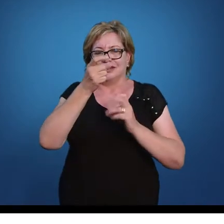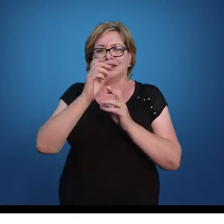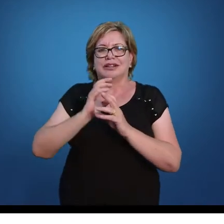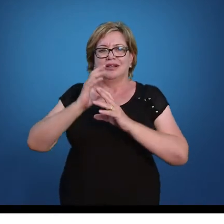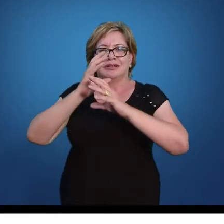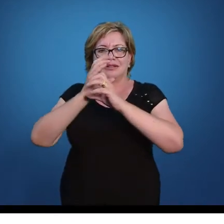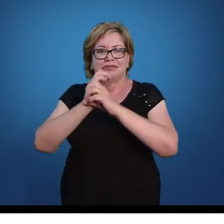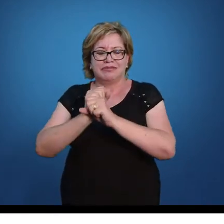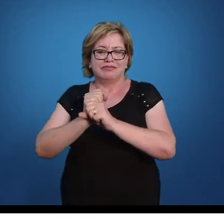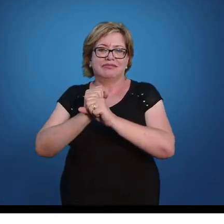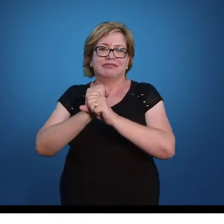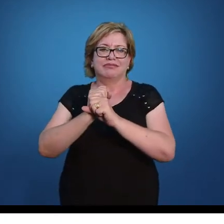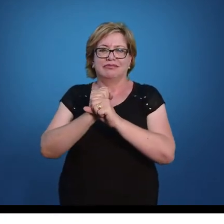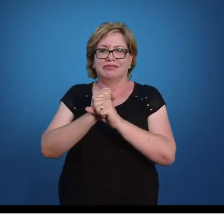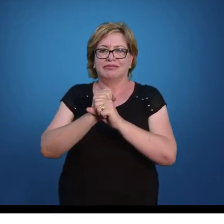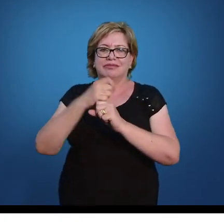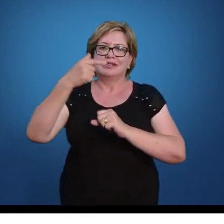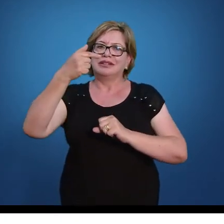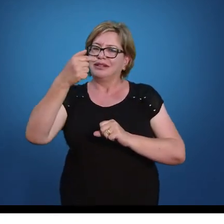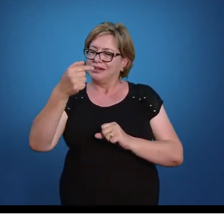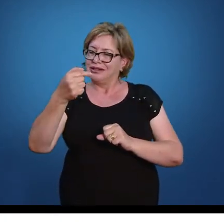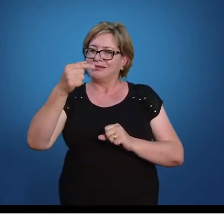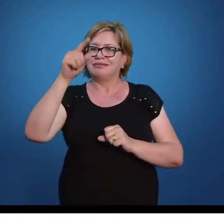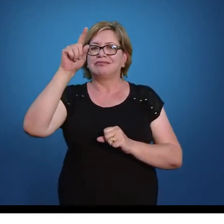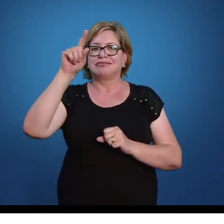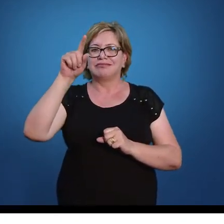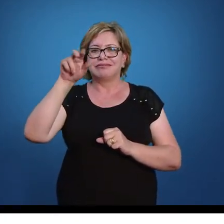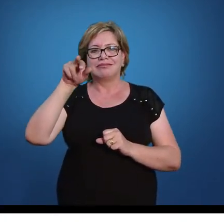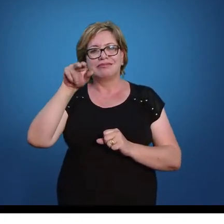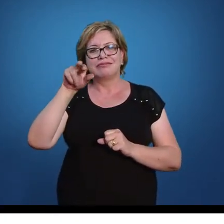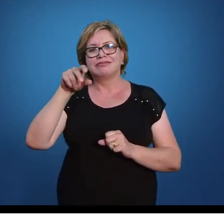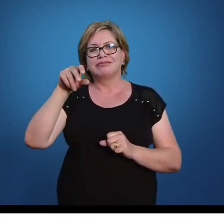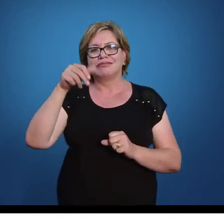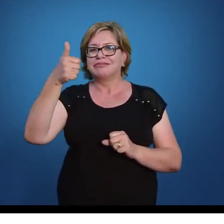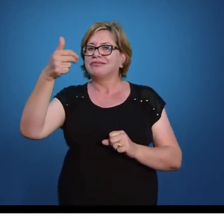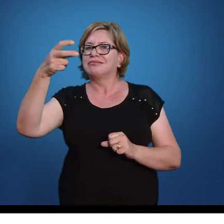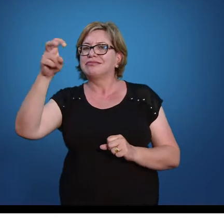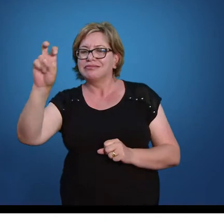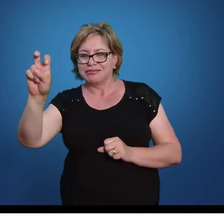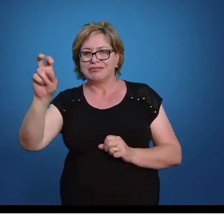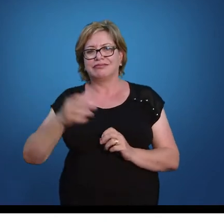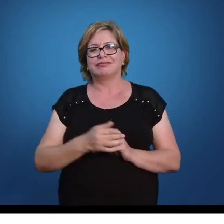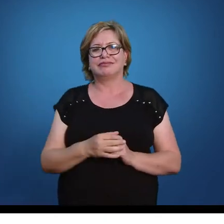mais 7 é igual a 15.